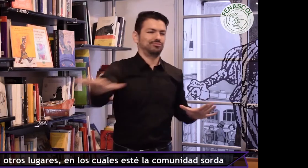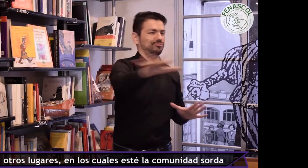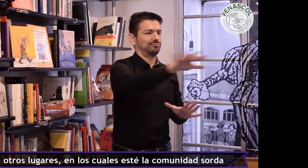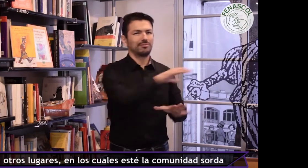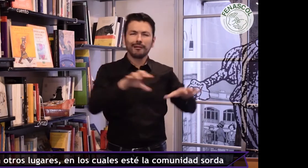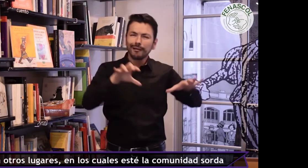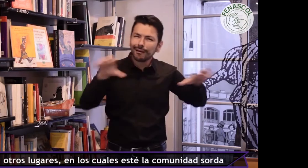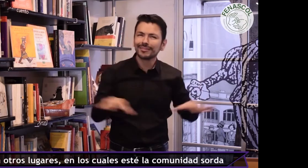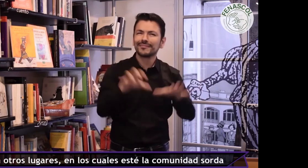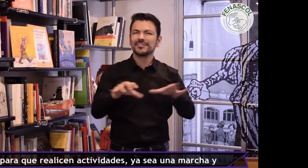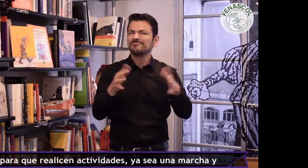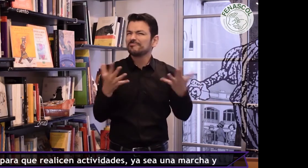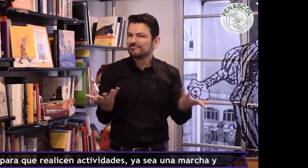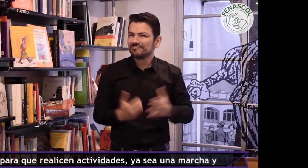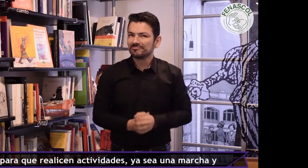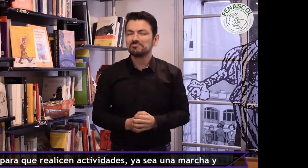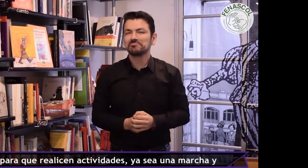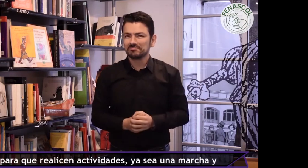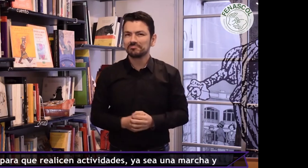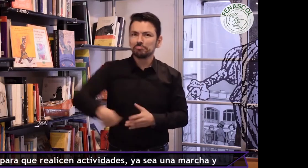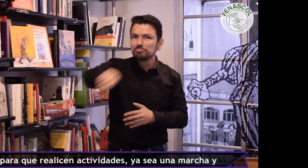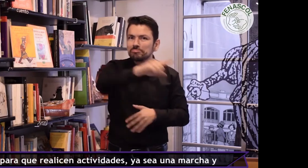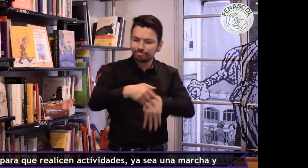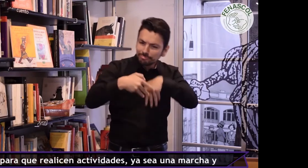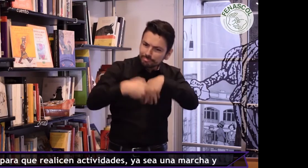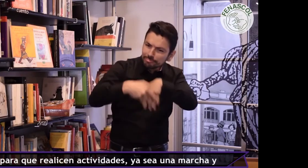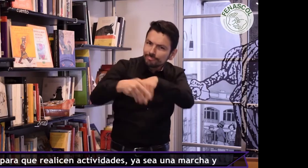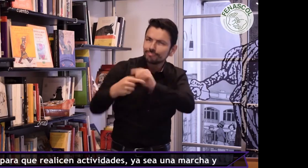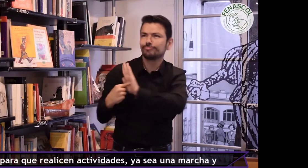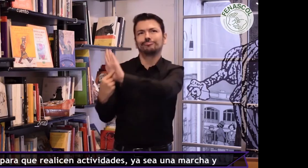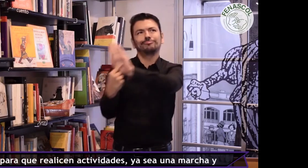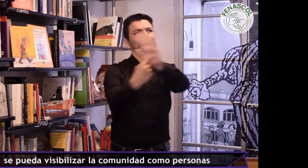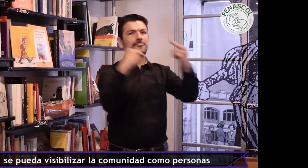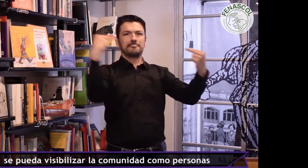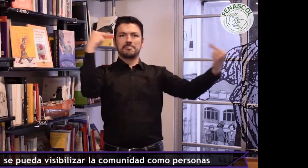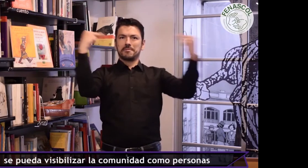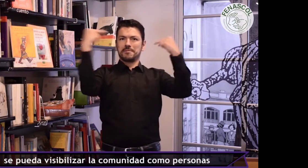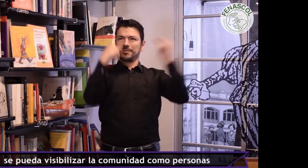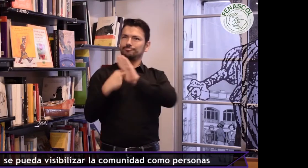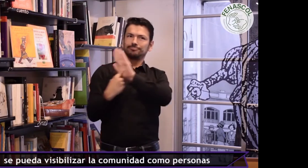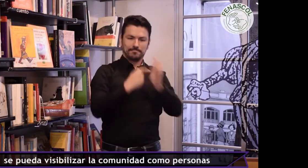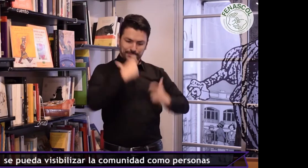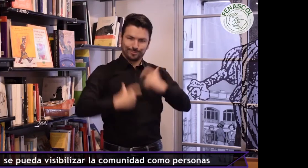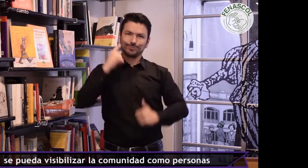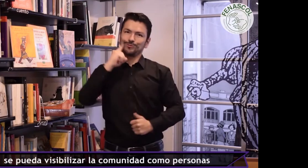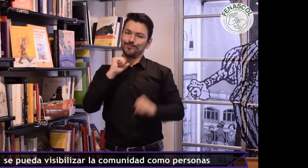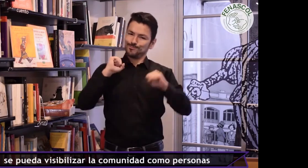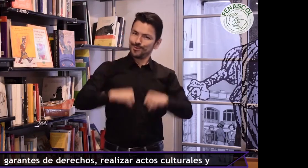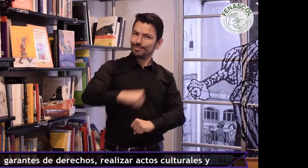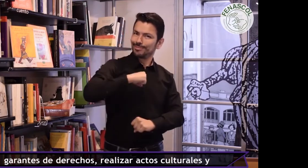cuales esté la comunidad sorda para que realicen actividades ya sea una marcha y se pueda visibilizar la comunidad sorda como garantes